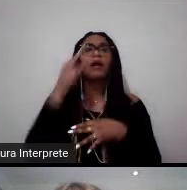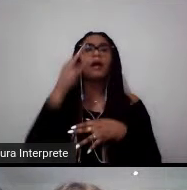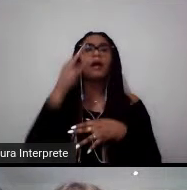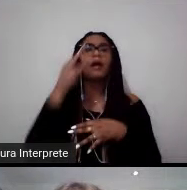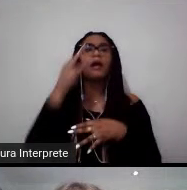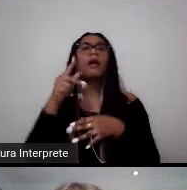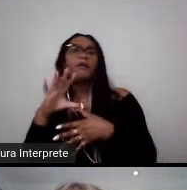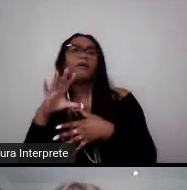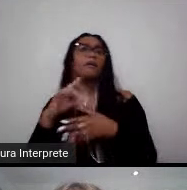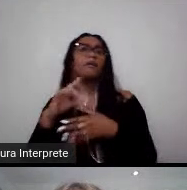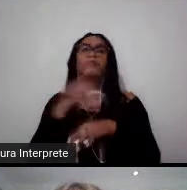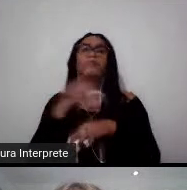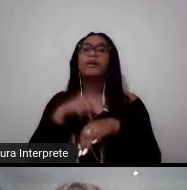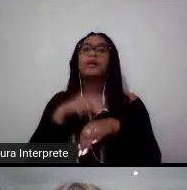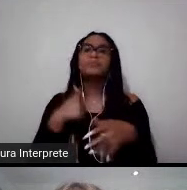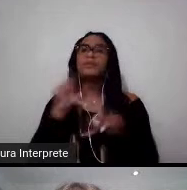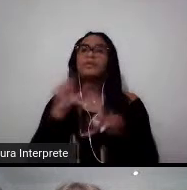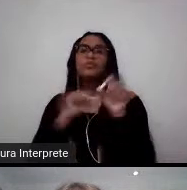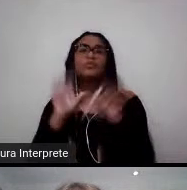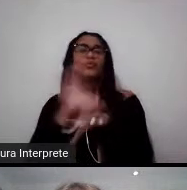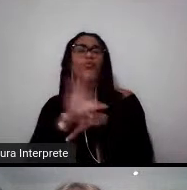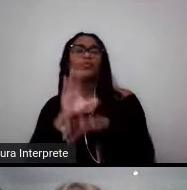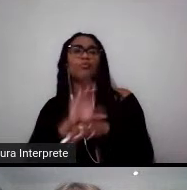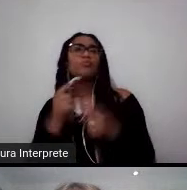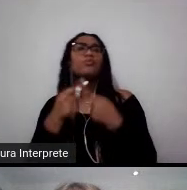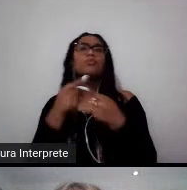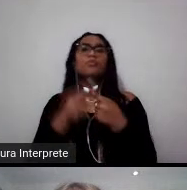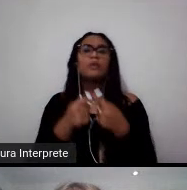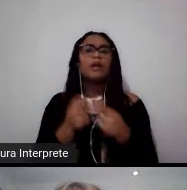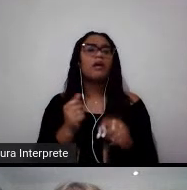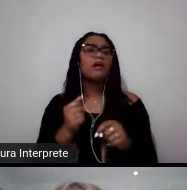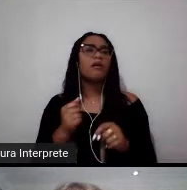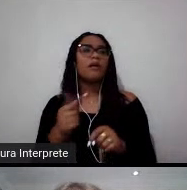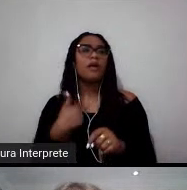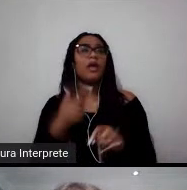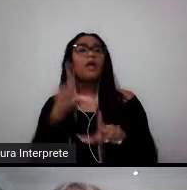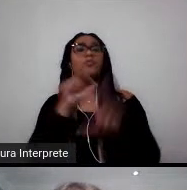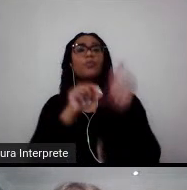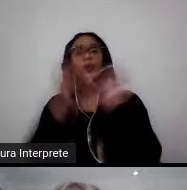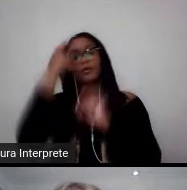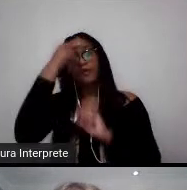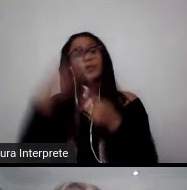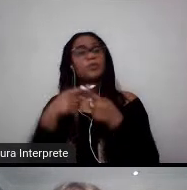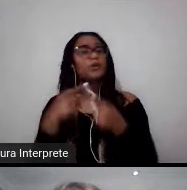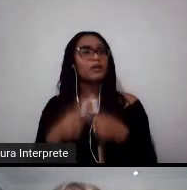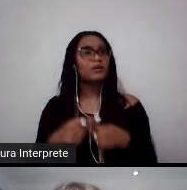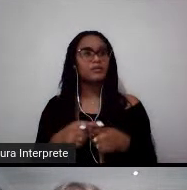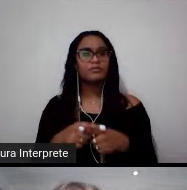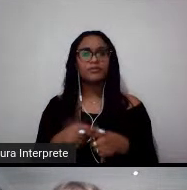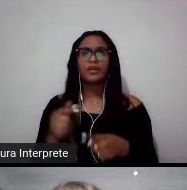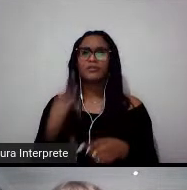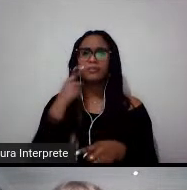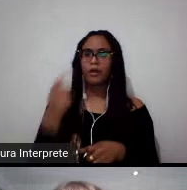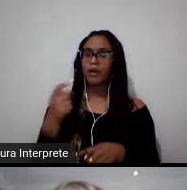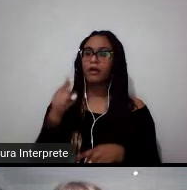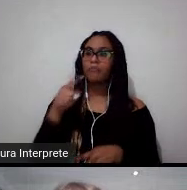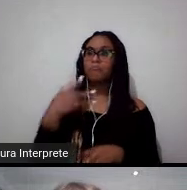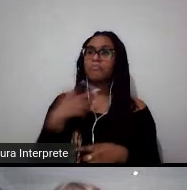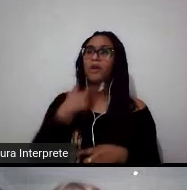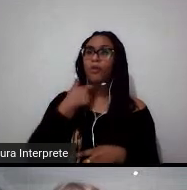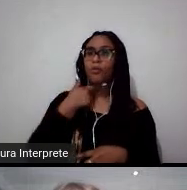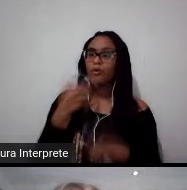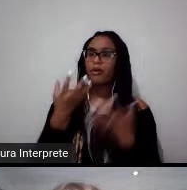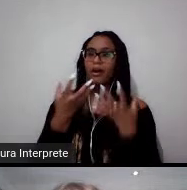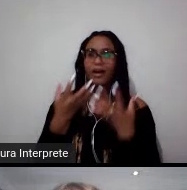estudar, por que você escolheu aquela universidade, o que é que você, o que é que te atrai na cultura britânica, e também